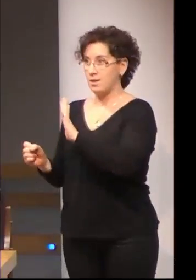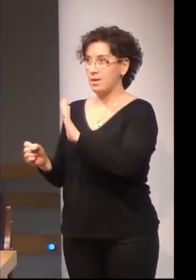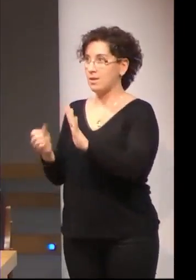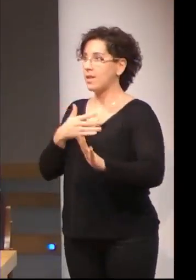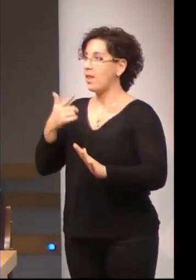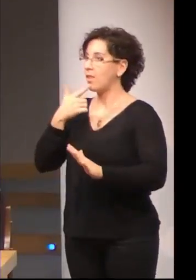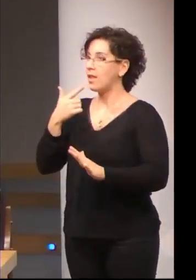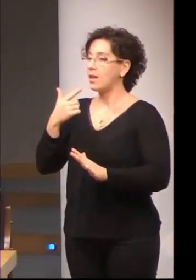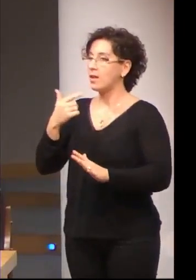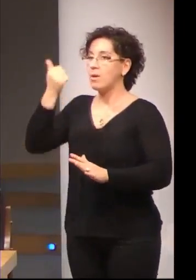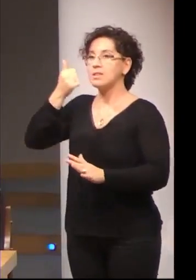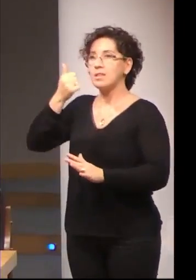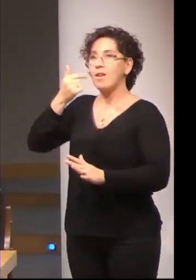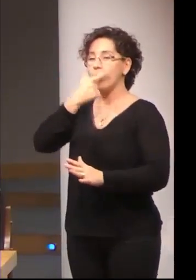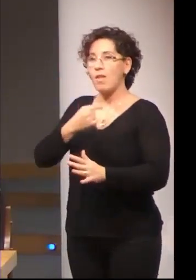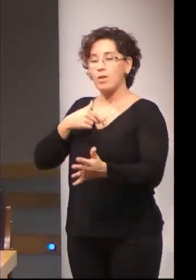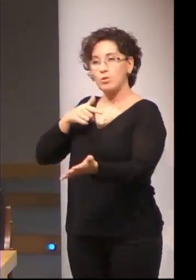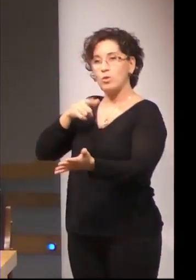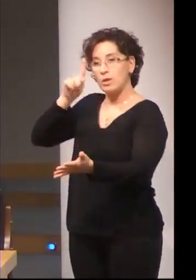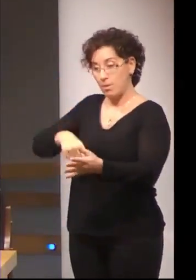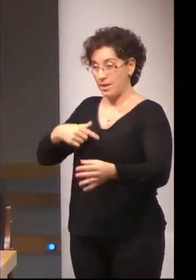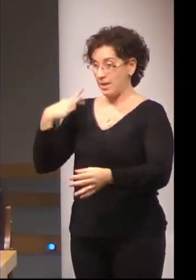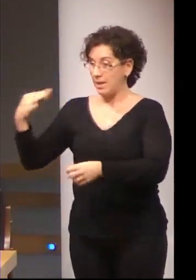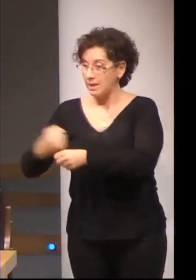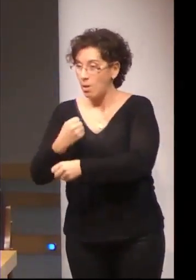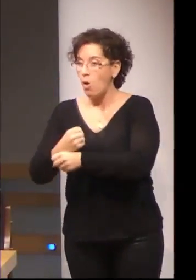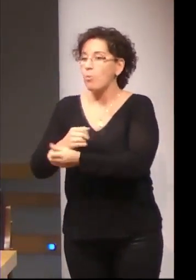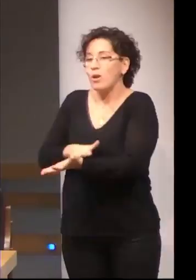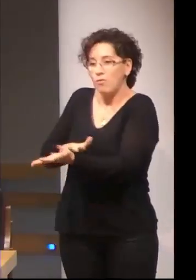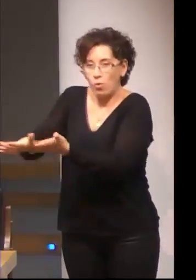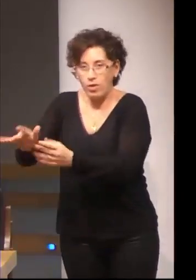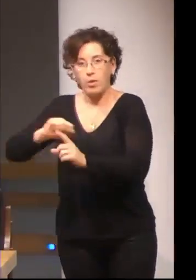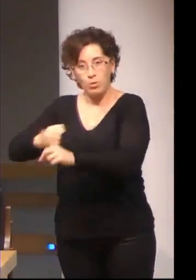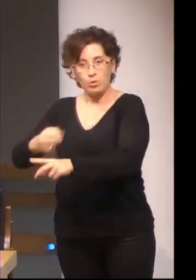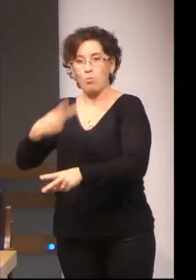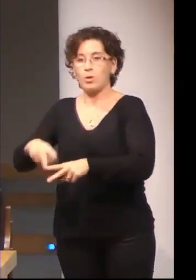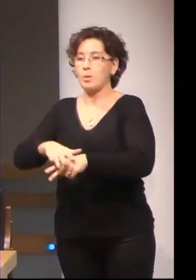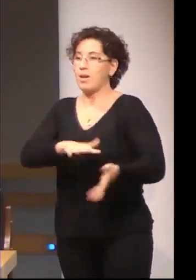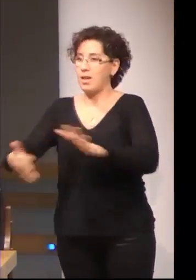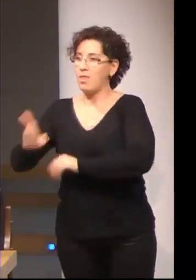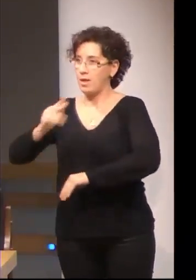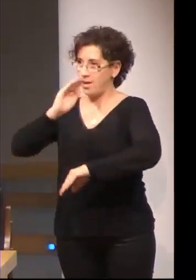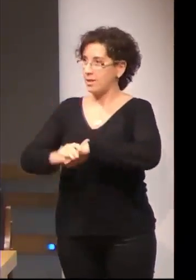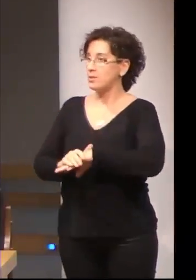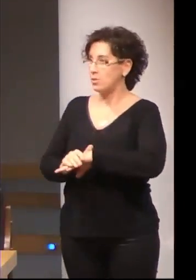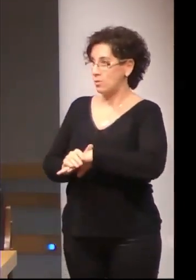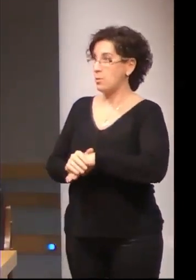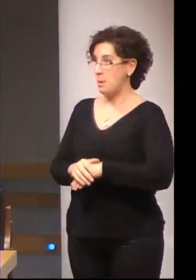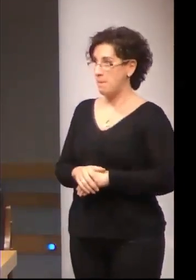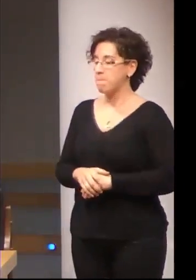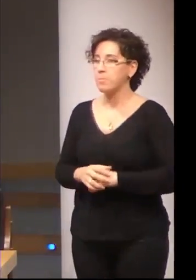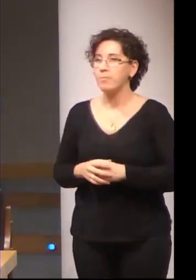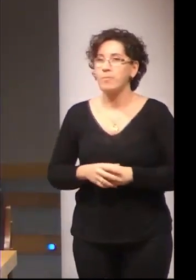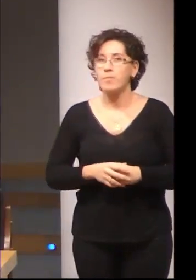supuesto, incidencia política a favor del ejercicio de sus derechos. Si también es importante el